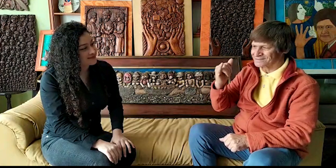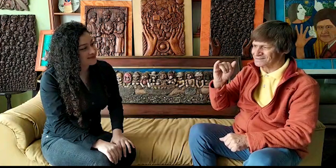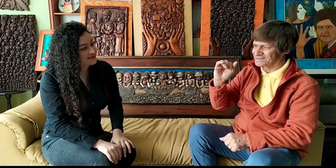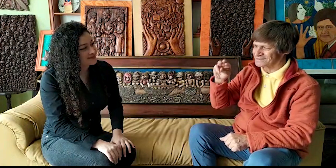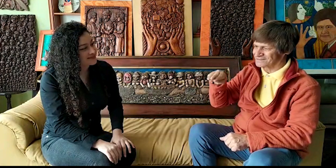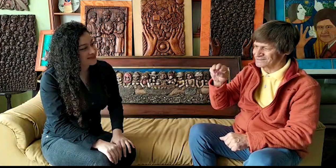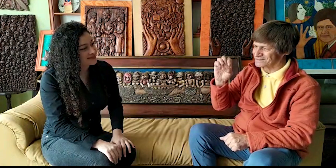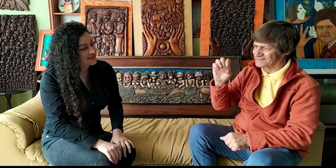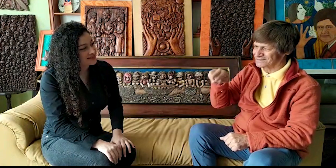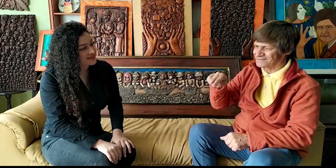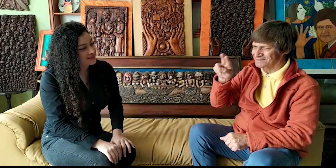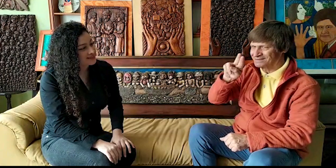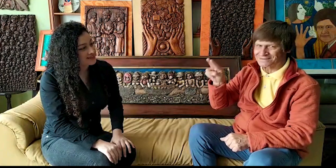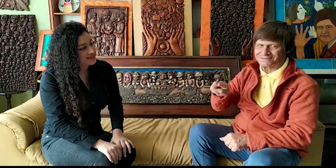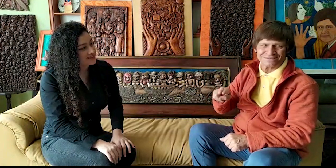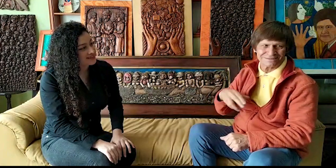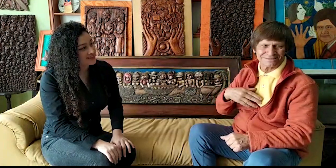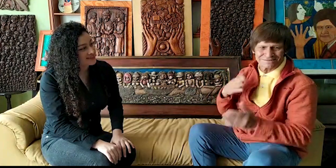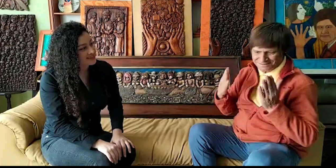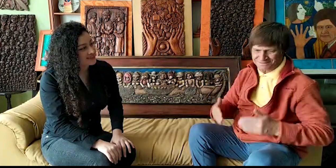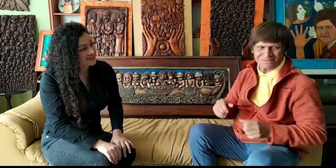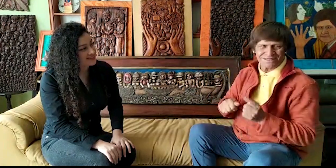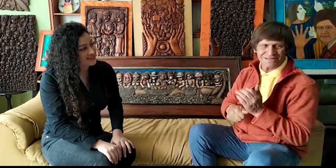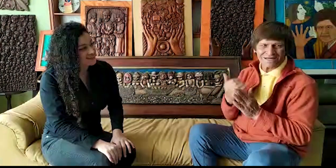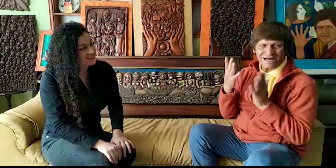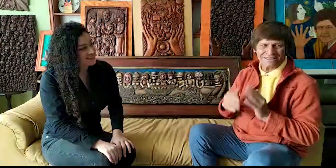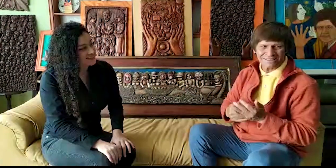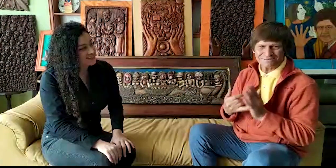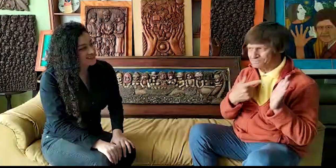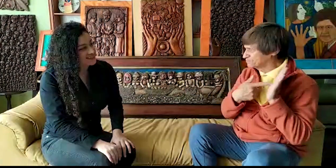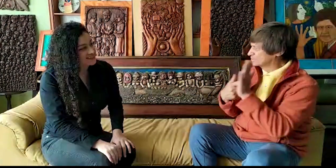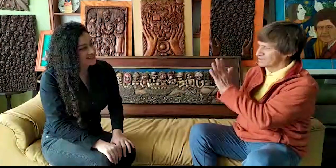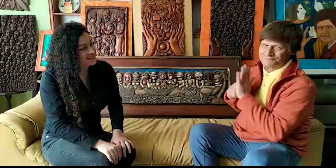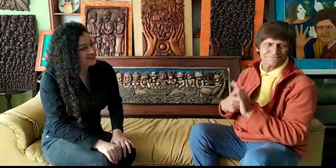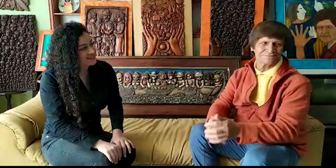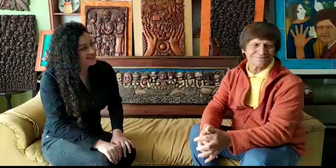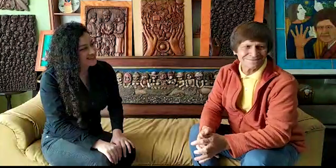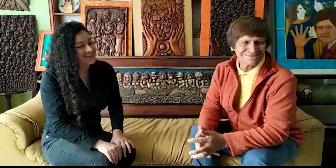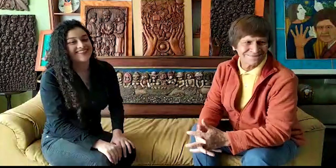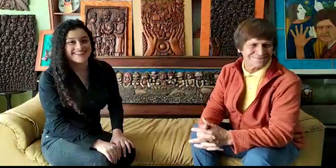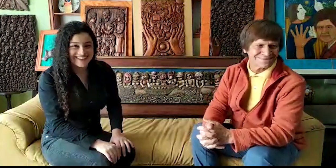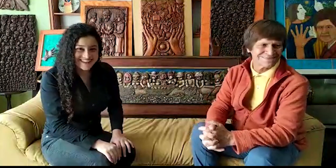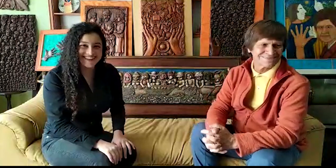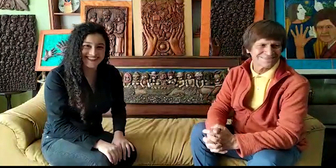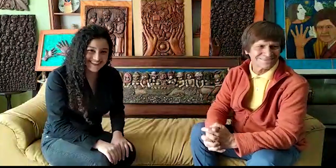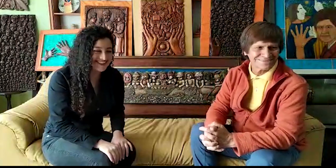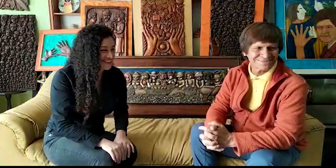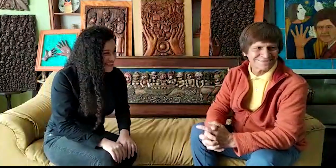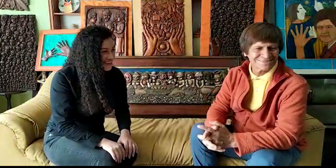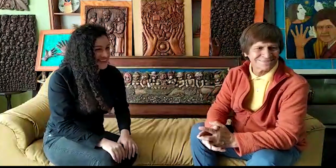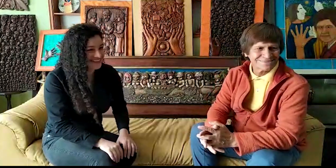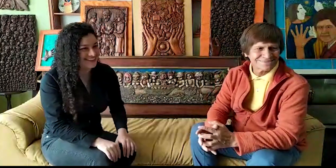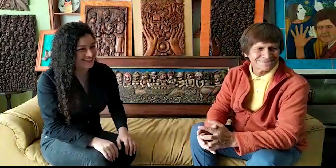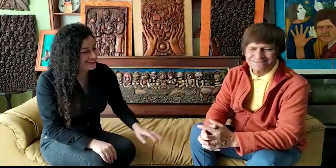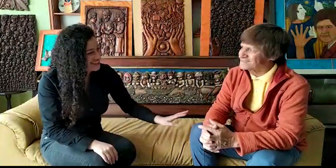Jiménez. Y pues yo soy el artista de estas obras.